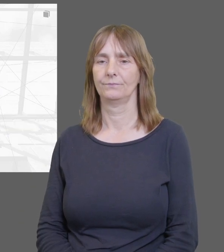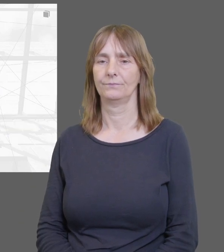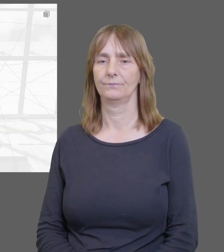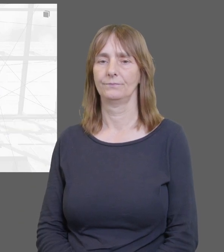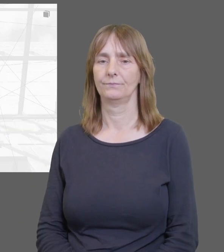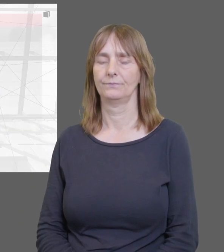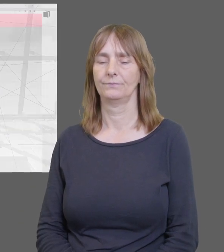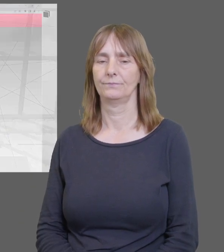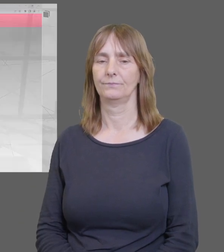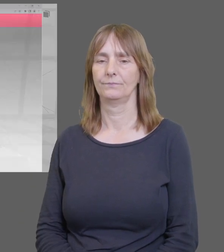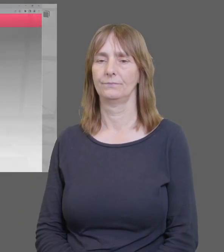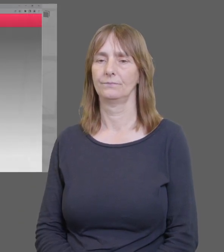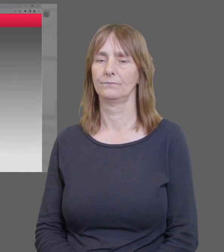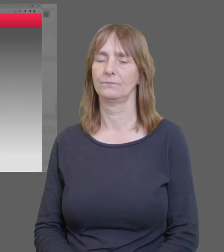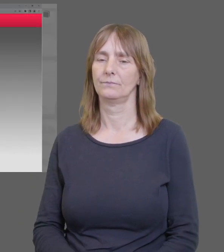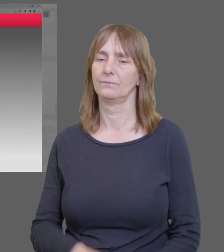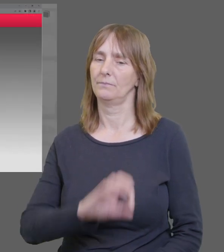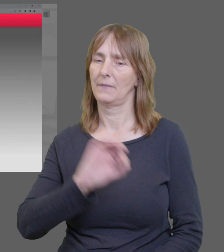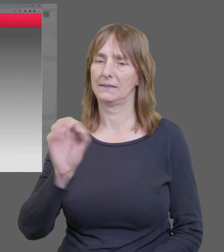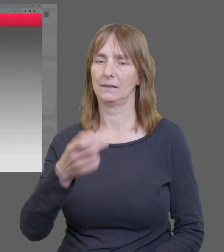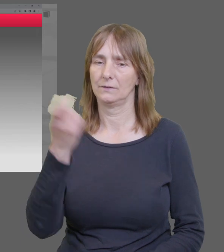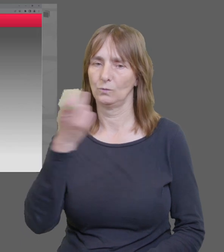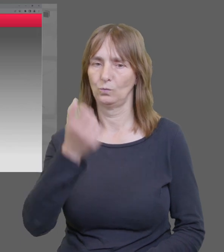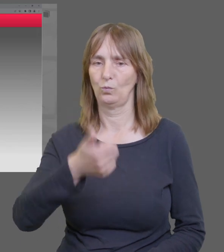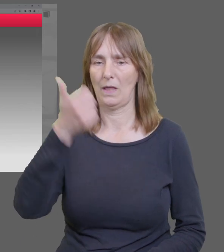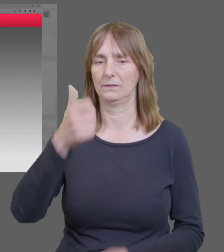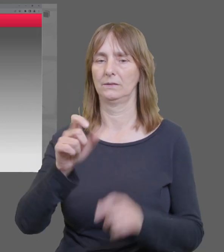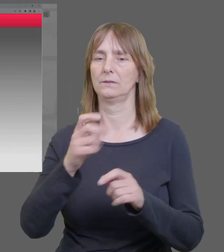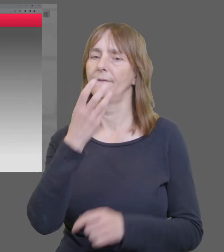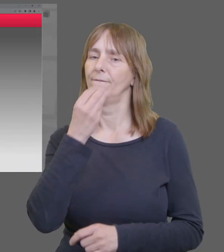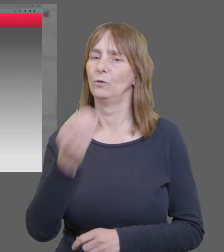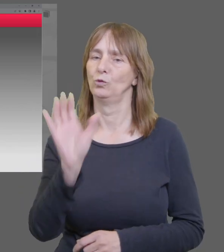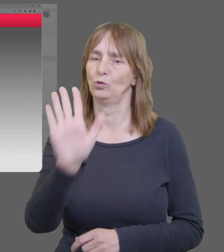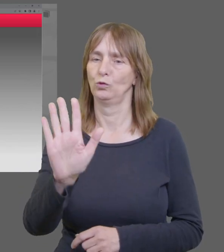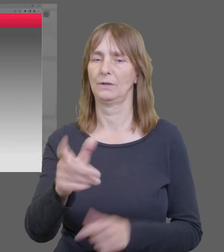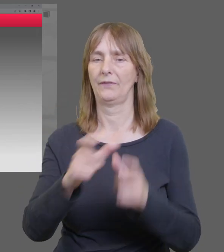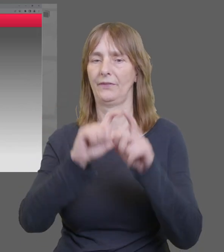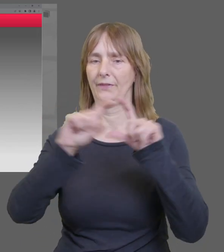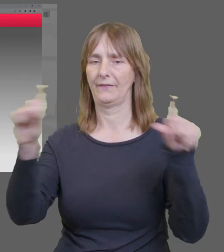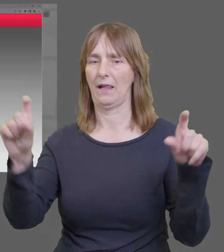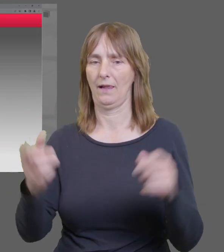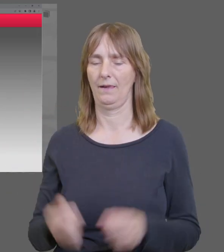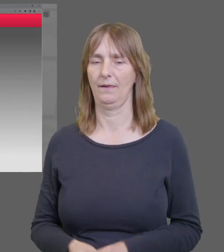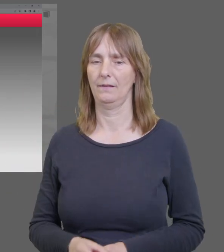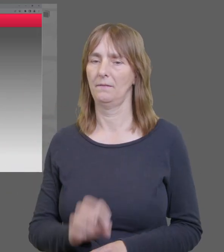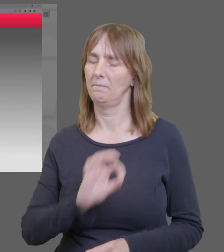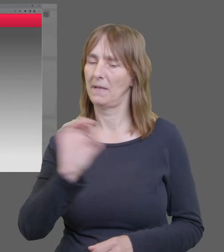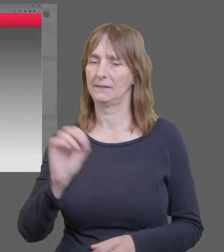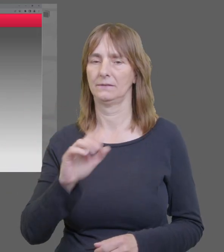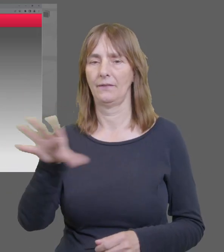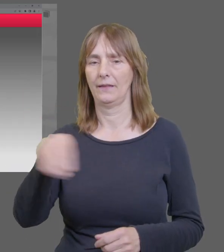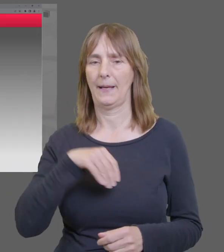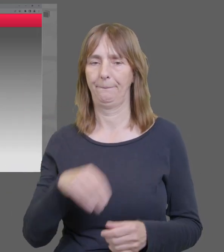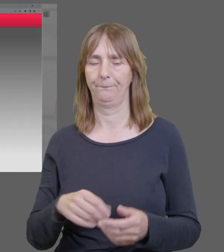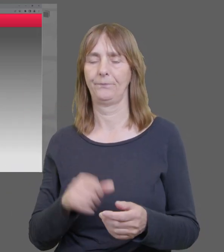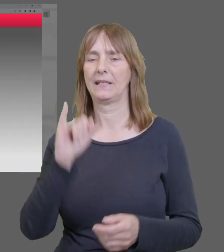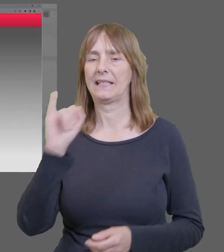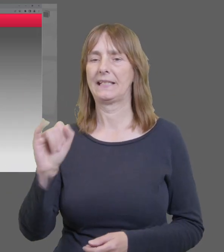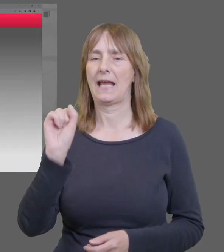Nun können Sie mit der Recherche beginnen. Zuerst sollte im Rechercheportal immer nach dem gewünschten Titel gesucht werden. Wenn